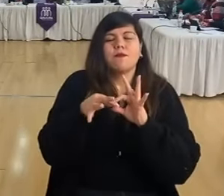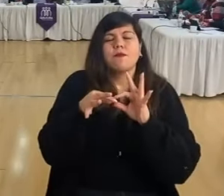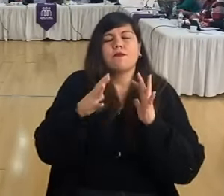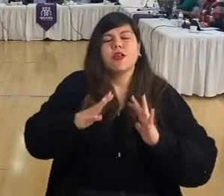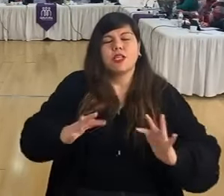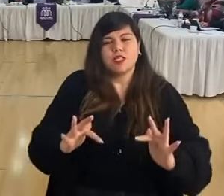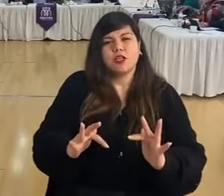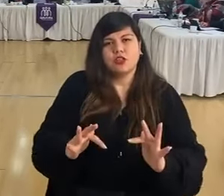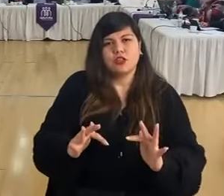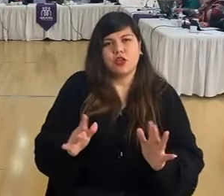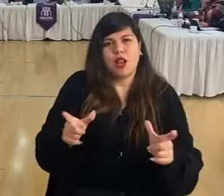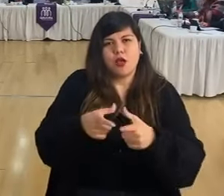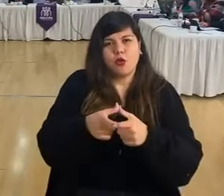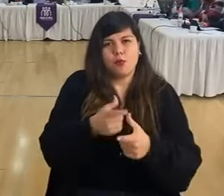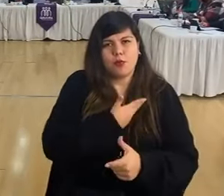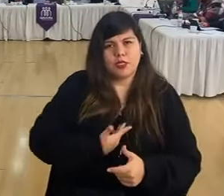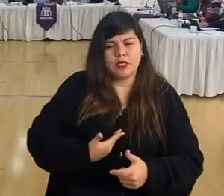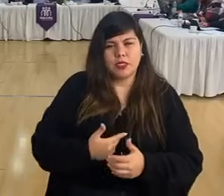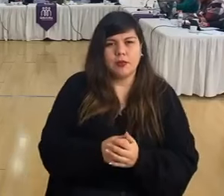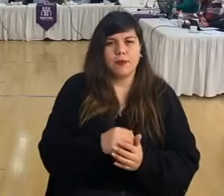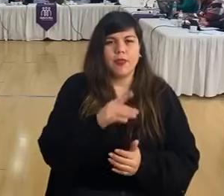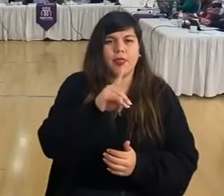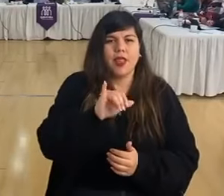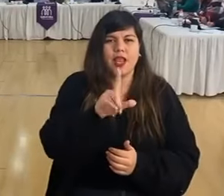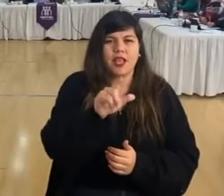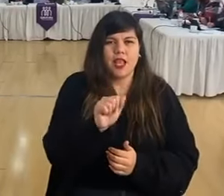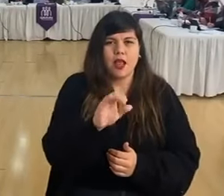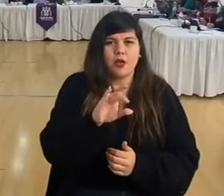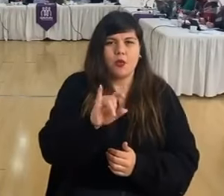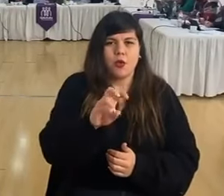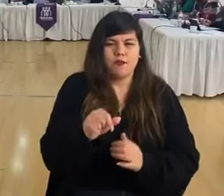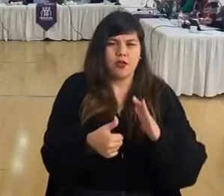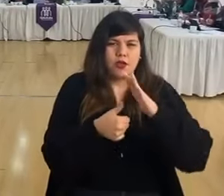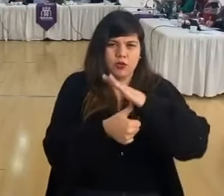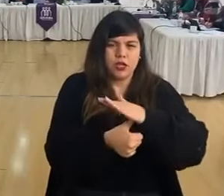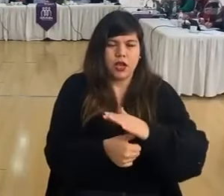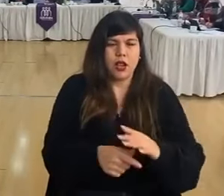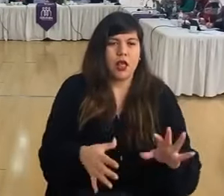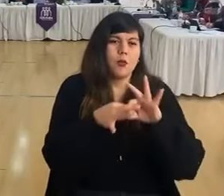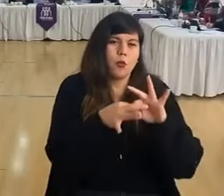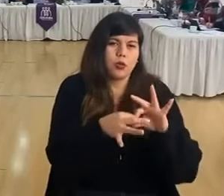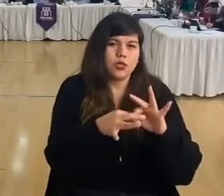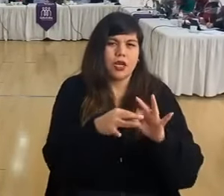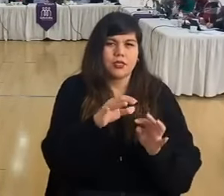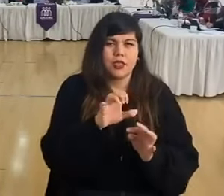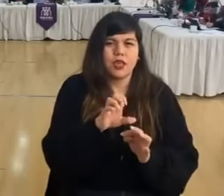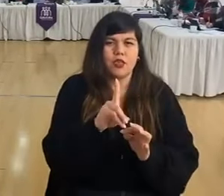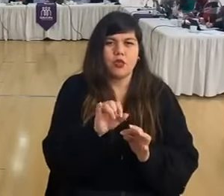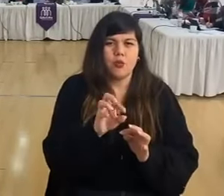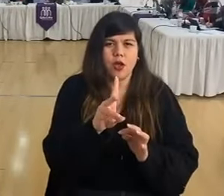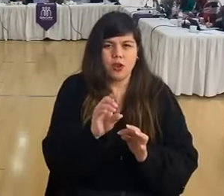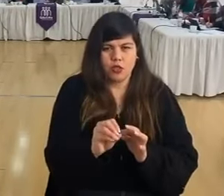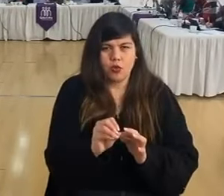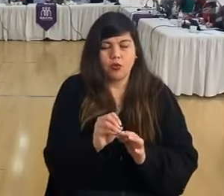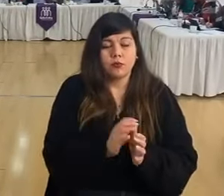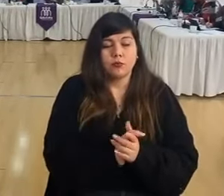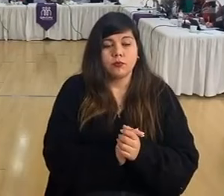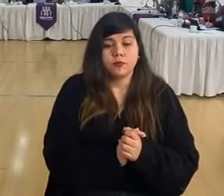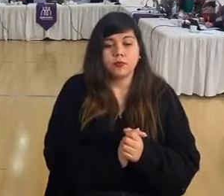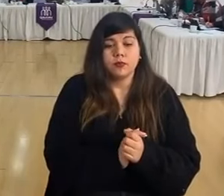Gracias. Consejala Daniela Cuevas. Gracias, don Eduardo. Bueno,